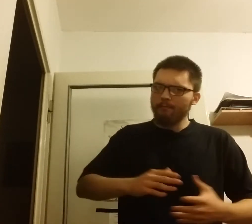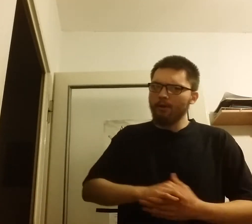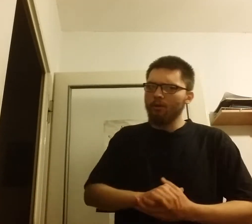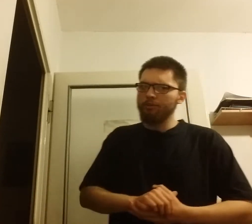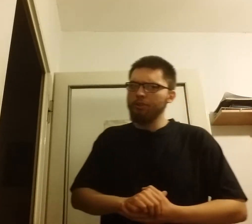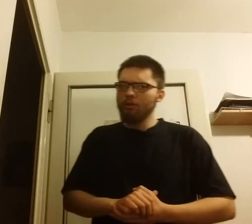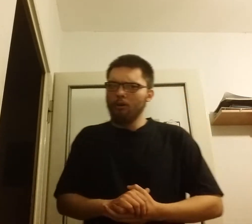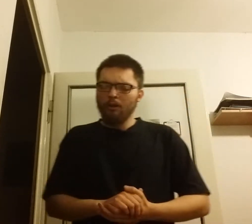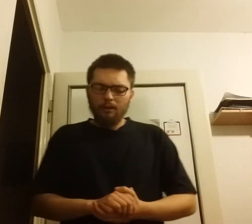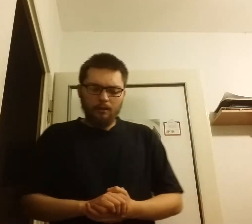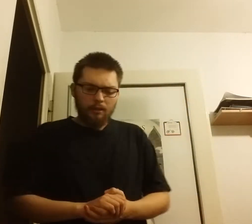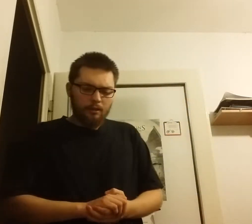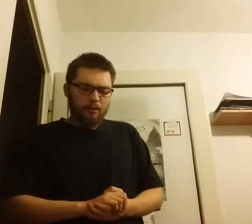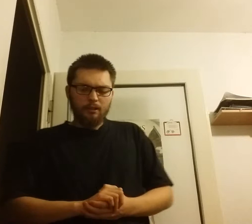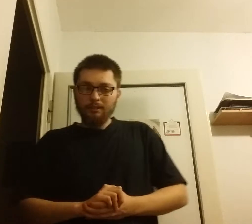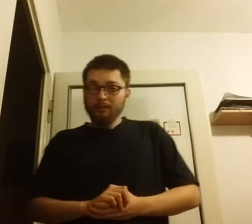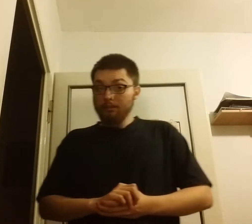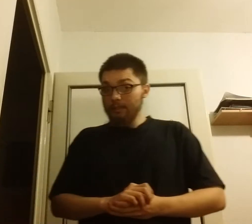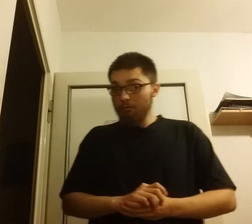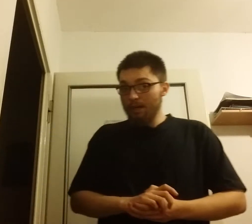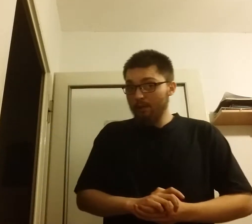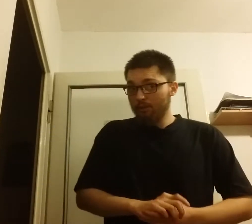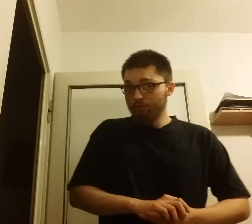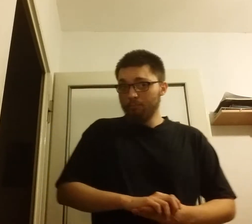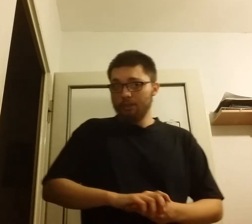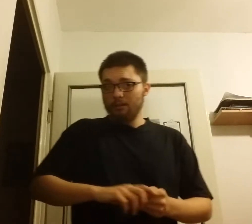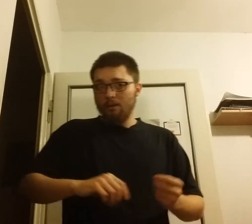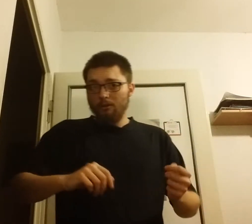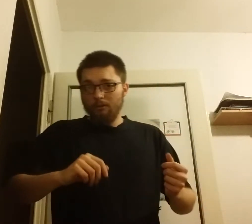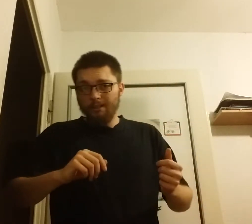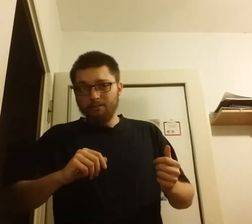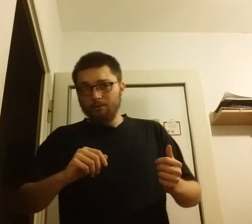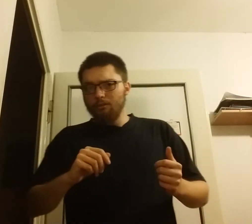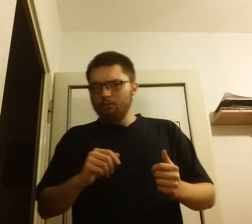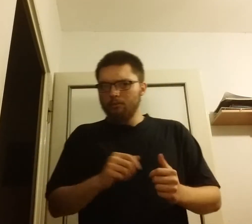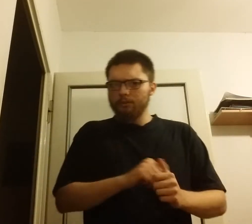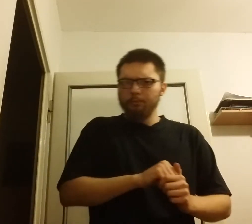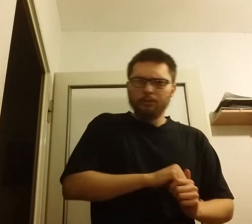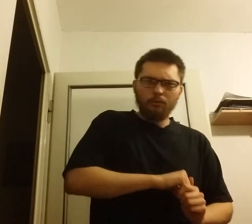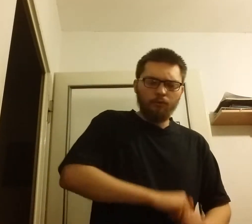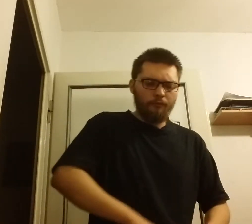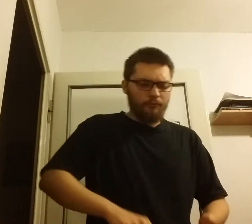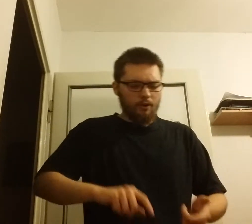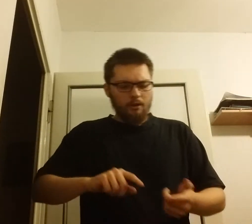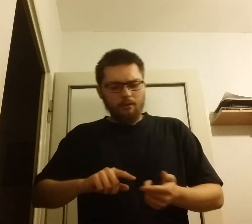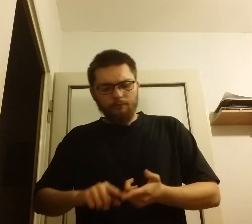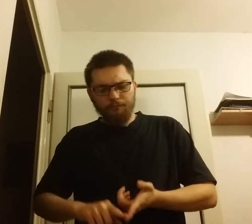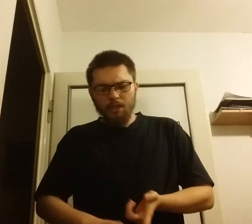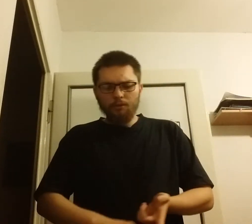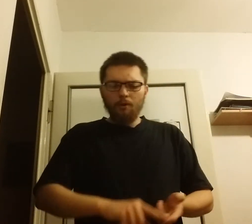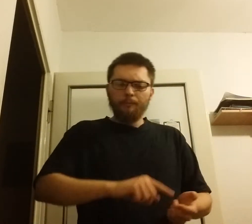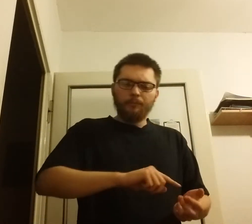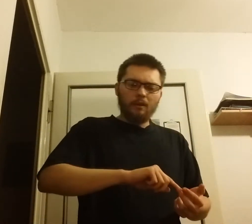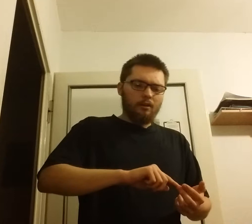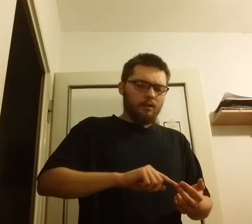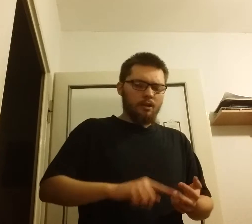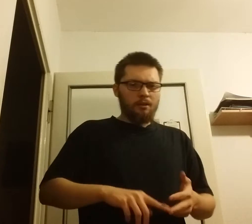wychodzi to całkiem dobrze. To jest odbity Lwów, Wilno i